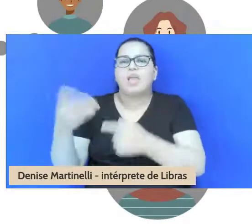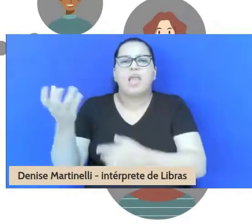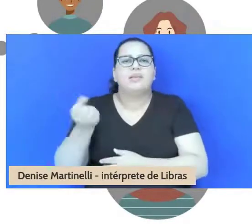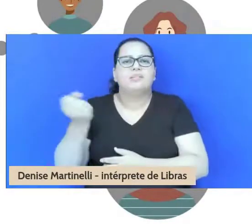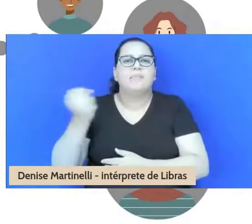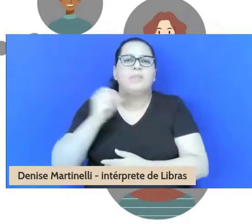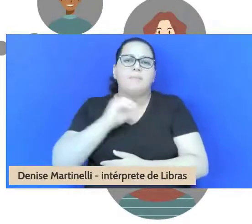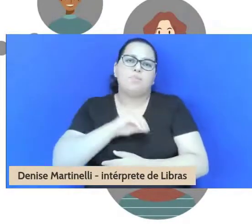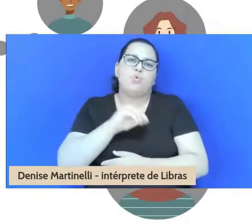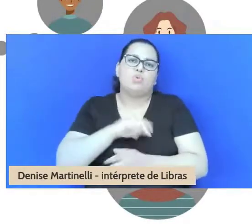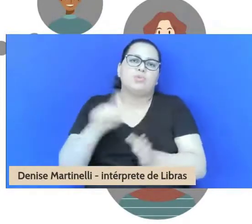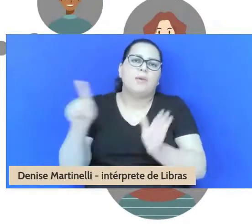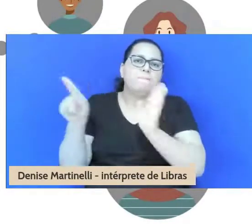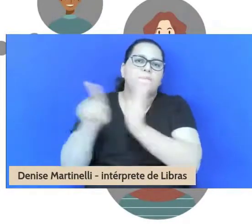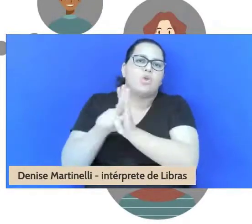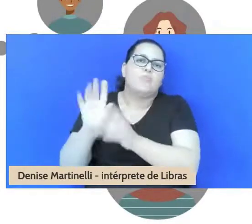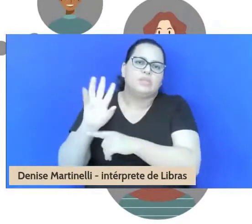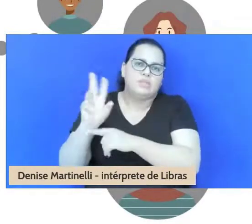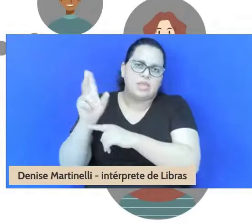PROEG.